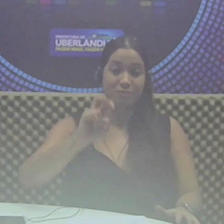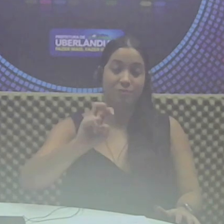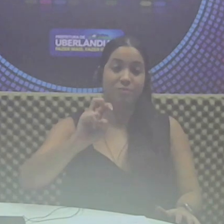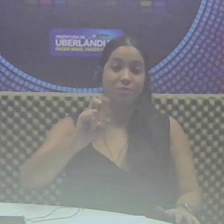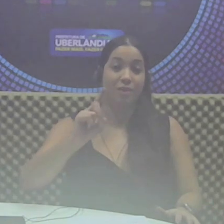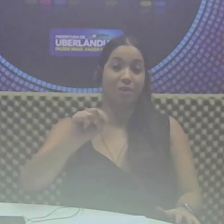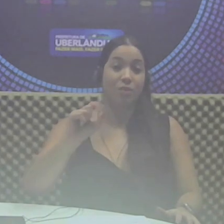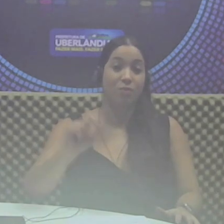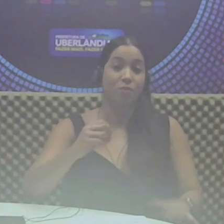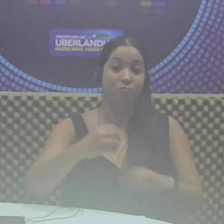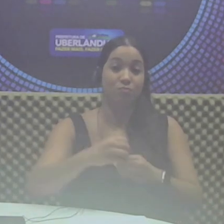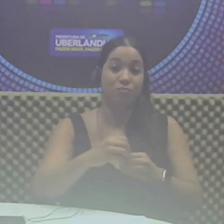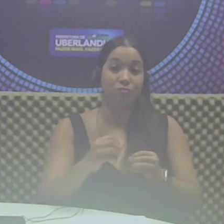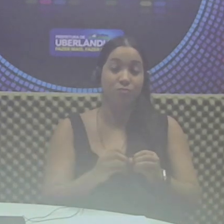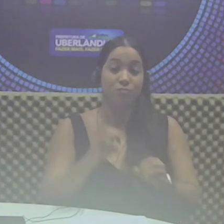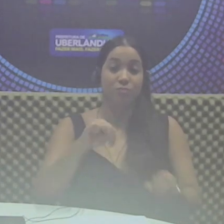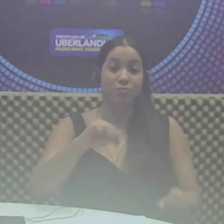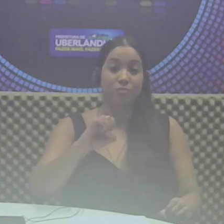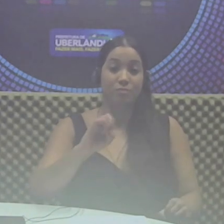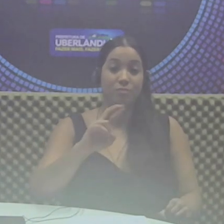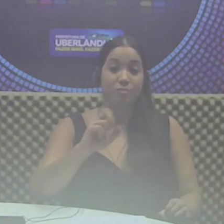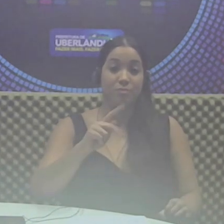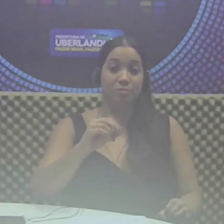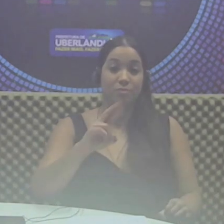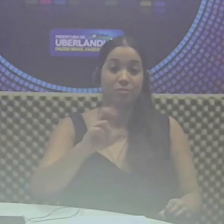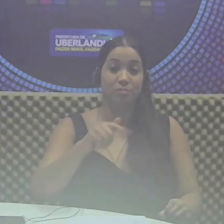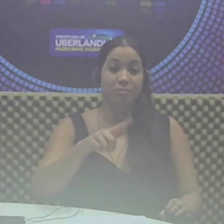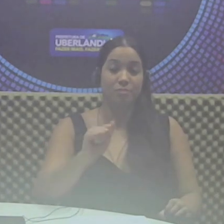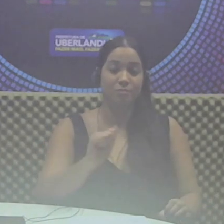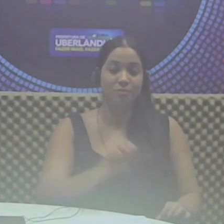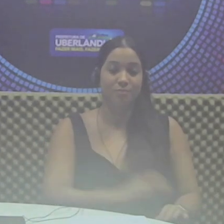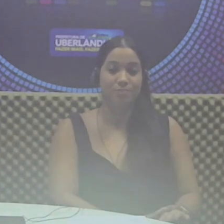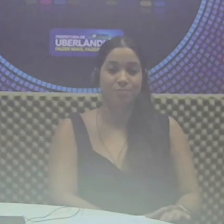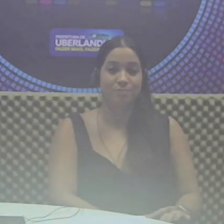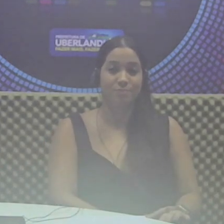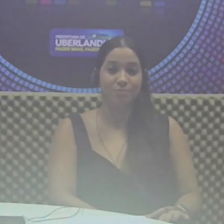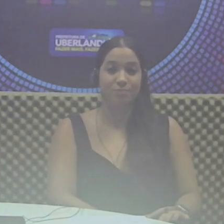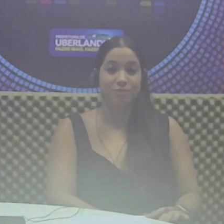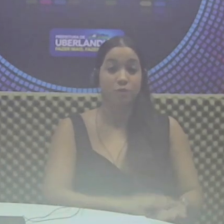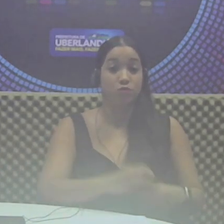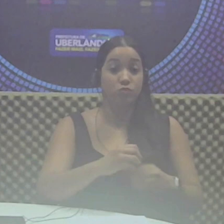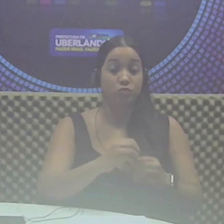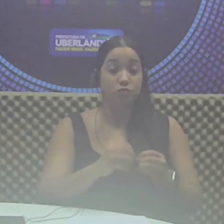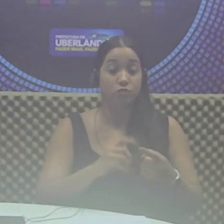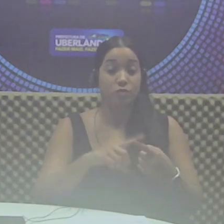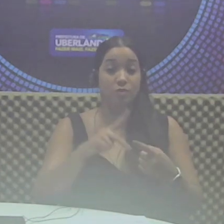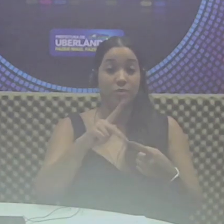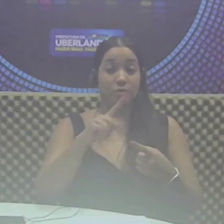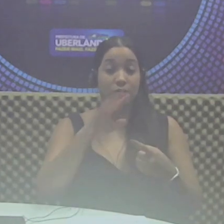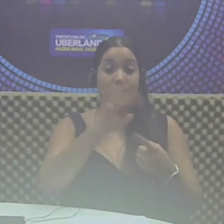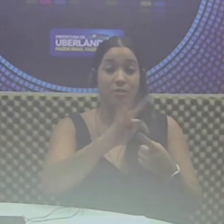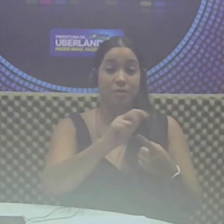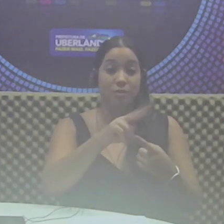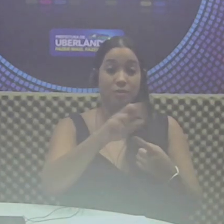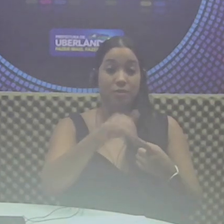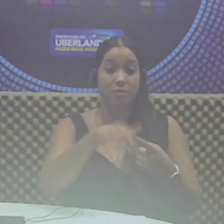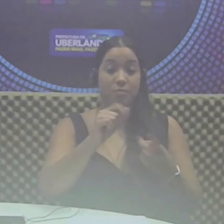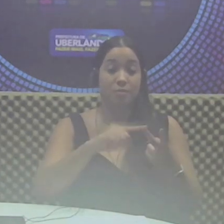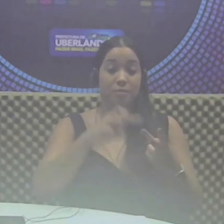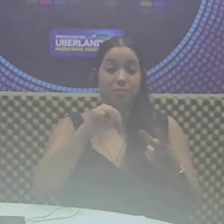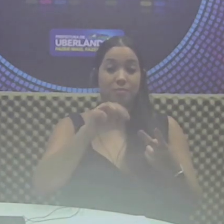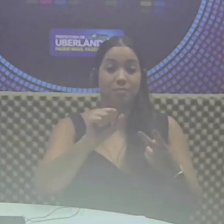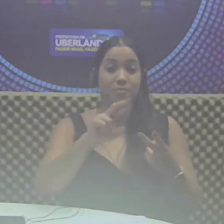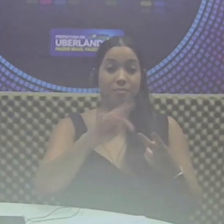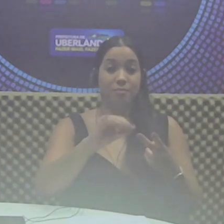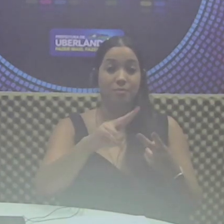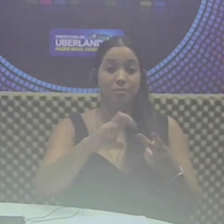a vez do distrito de Miraporanga receber o evento. Tanto no distrito de Itapuirama, quanto no distrito de Martinésia,